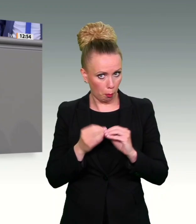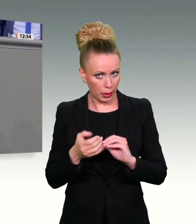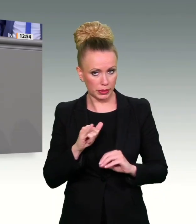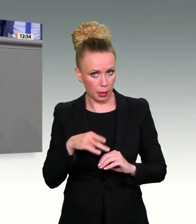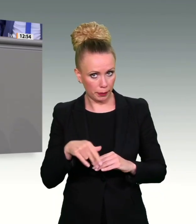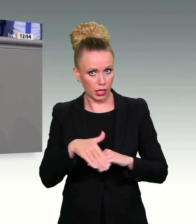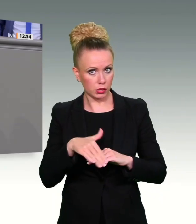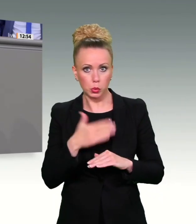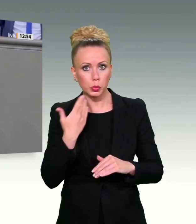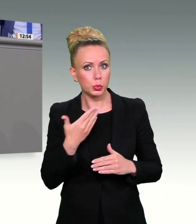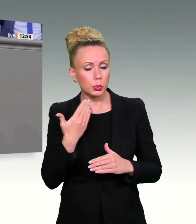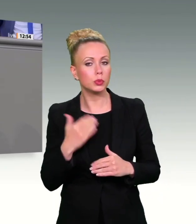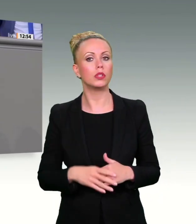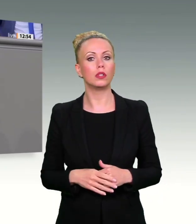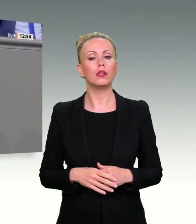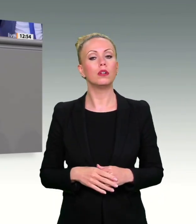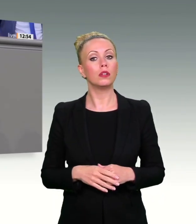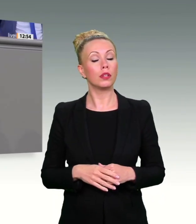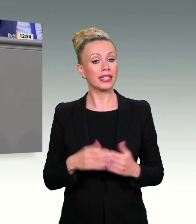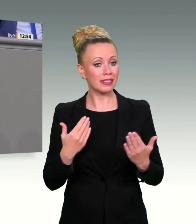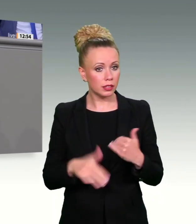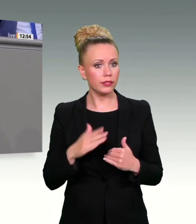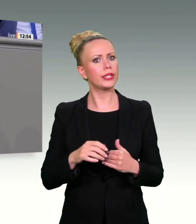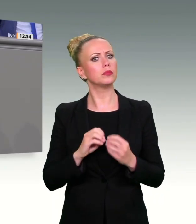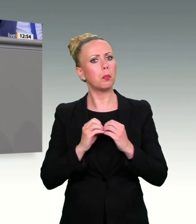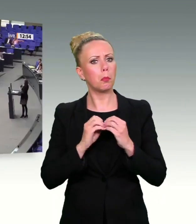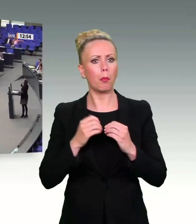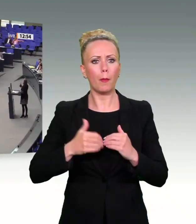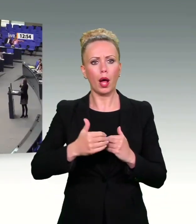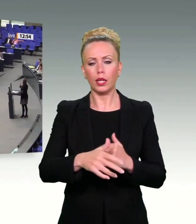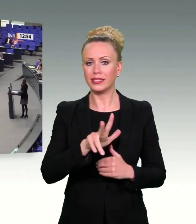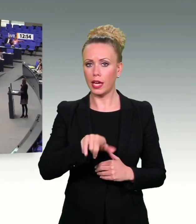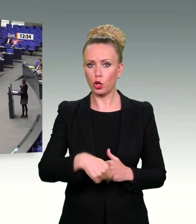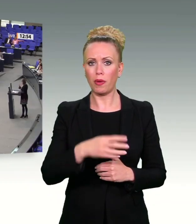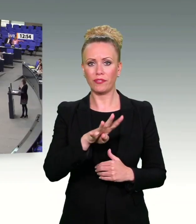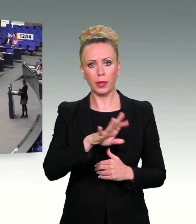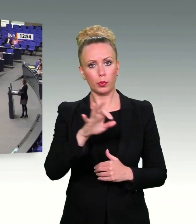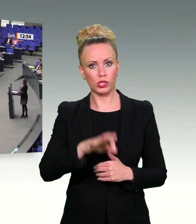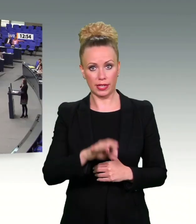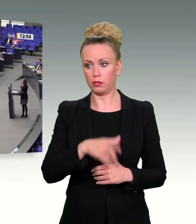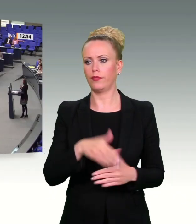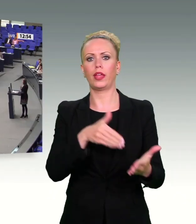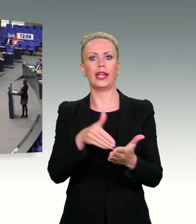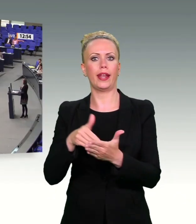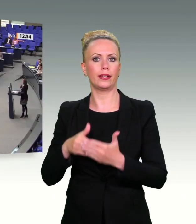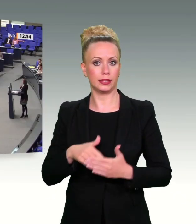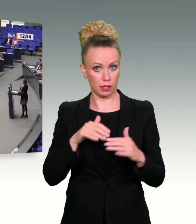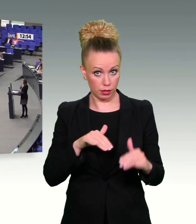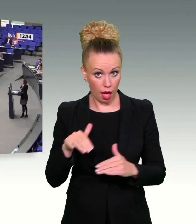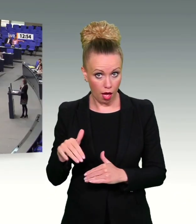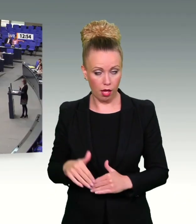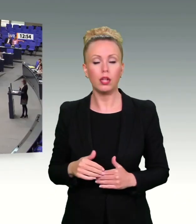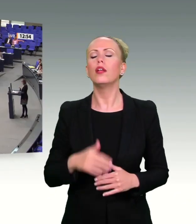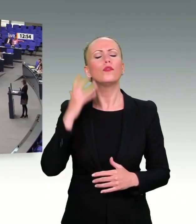der Fälle war eine fehlende IP-Adresse überhaupt ein Ermittlungshindernis. Nehmen wir mal an, alle IP-Adressen